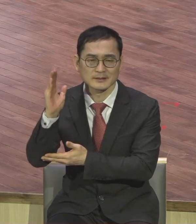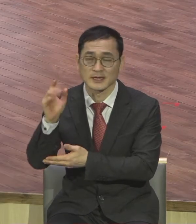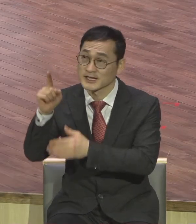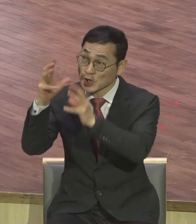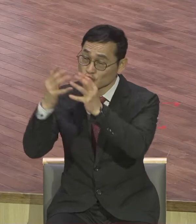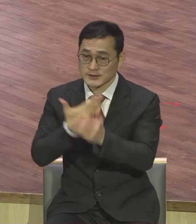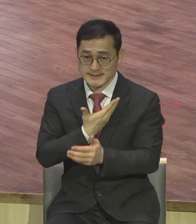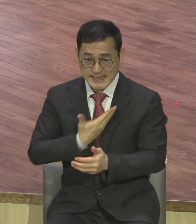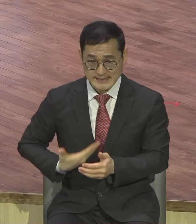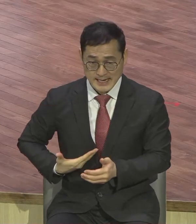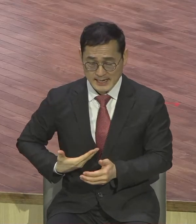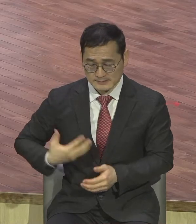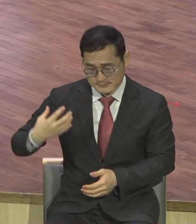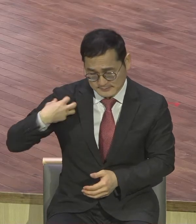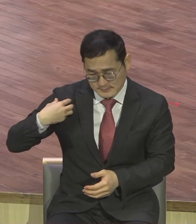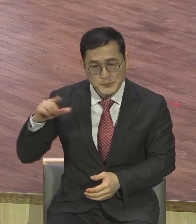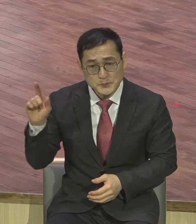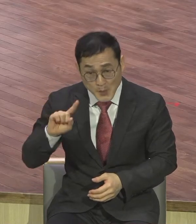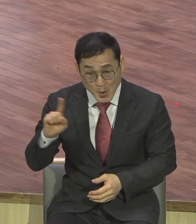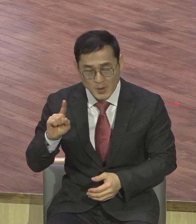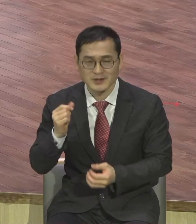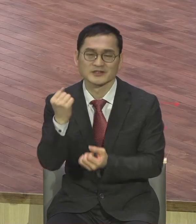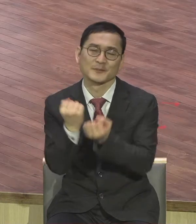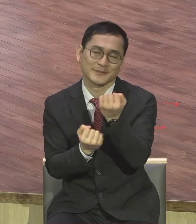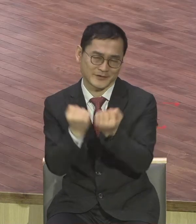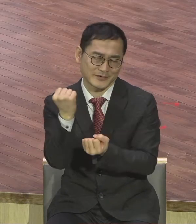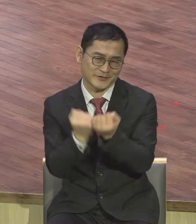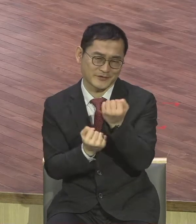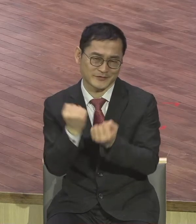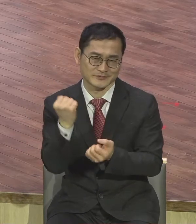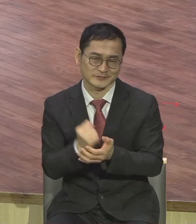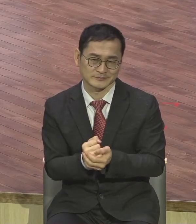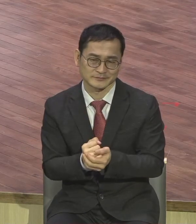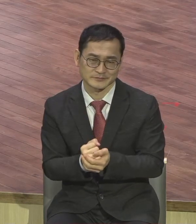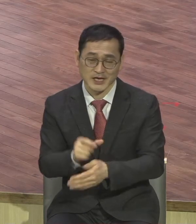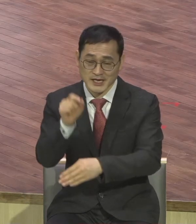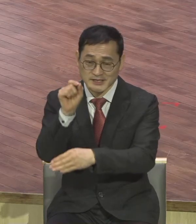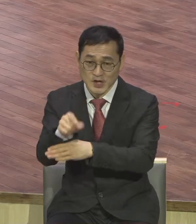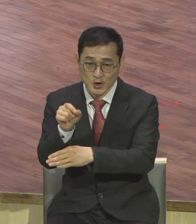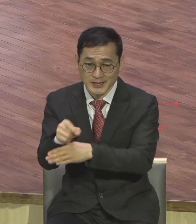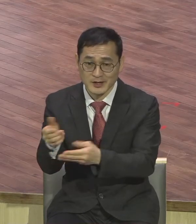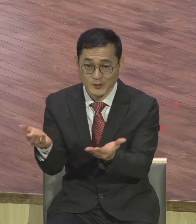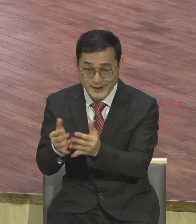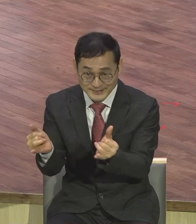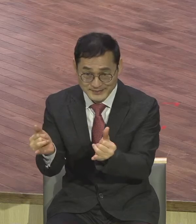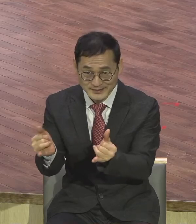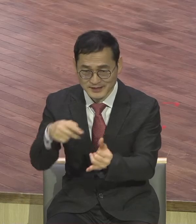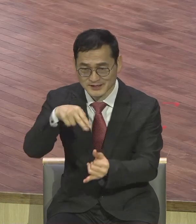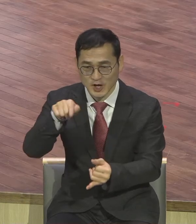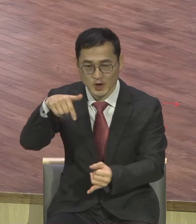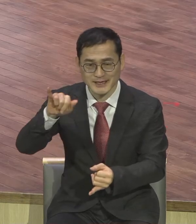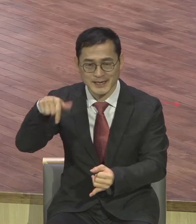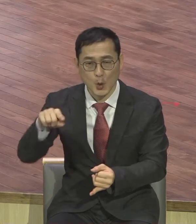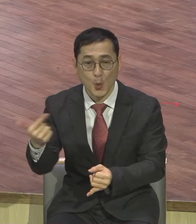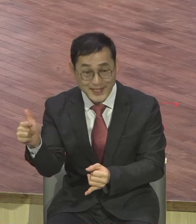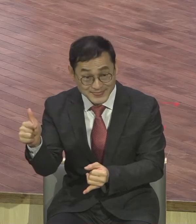역할을 하는 존재인지를 서기관의 역할을 빗대해서 그렇게 설명을 하고 계세요